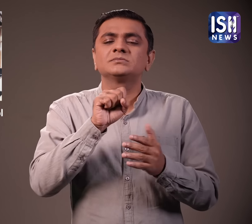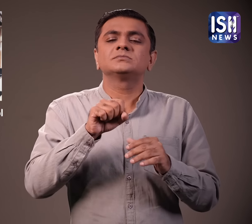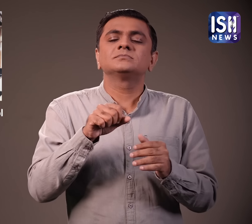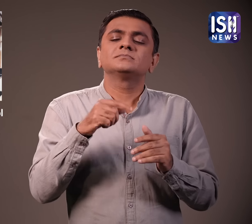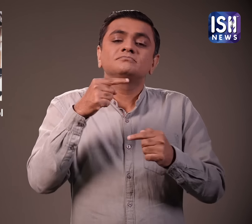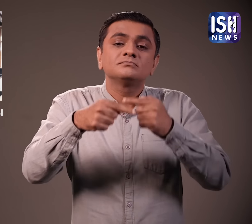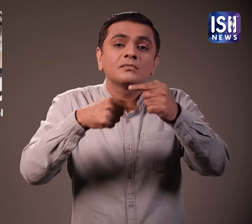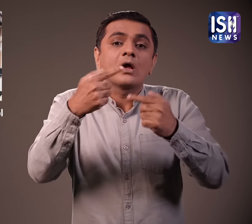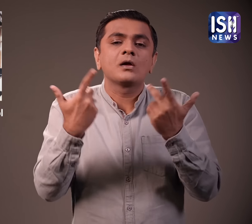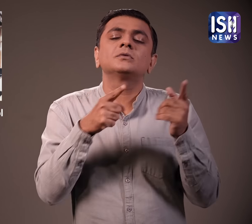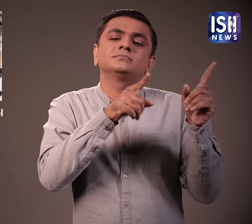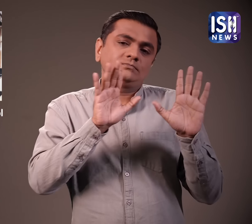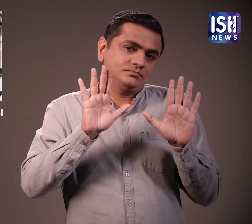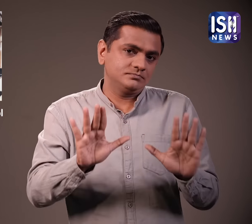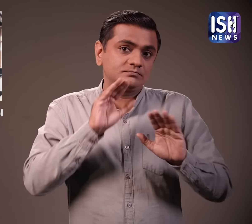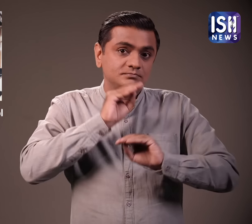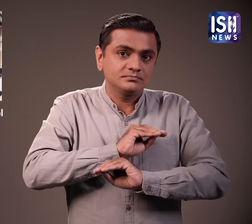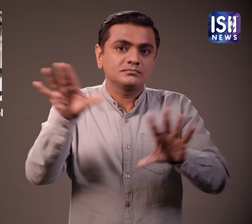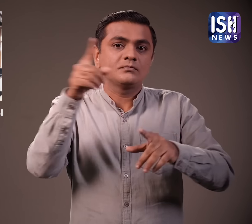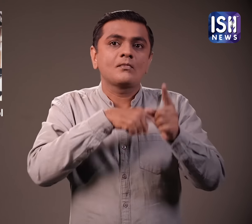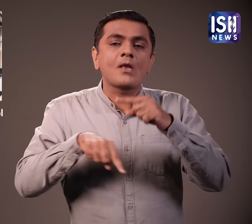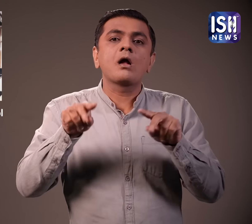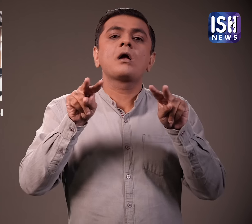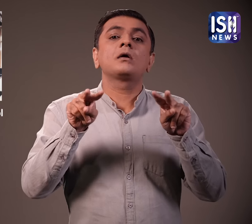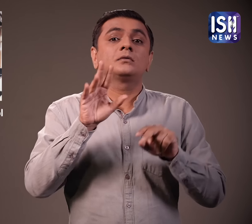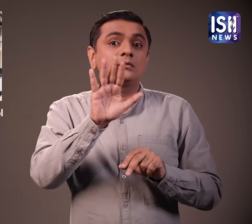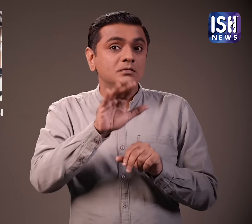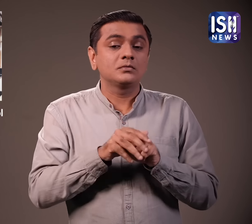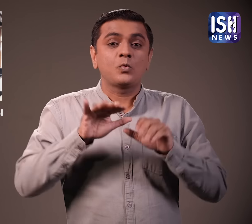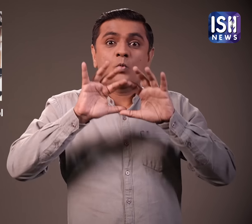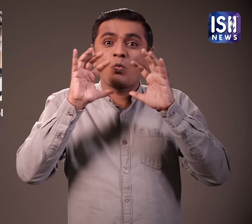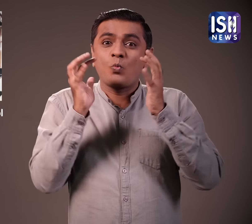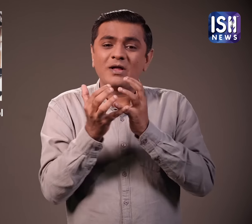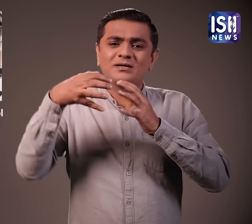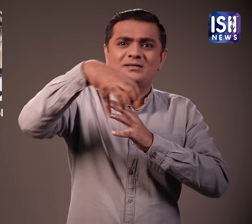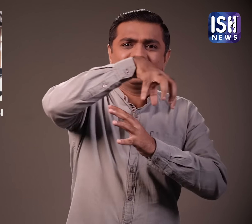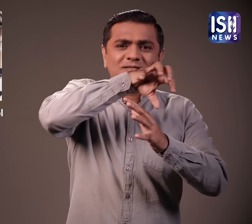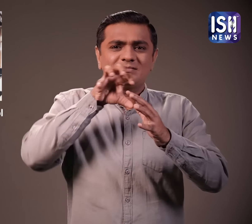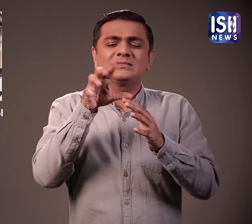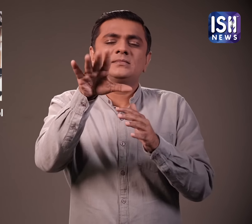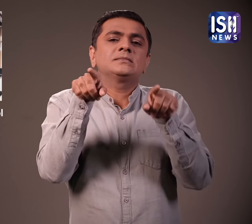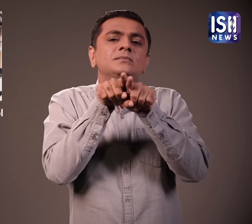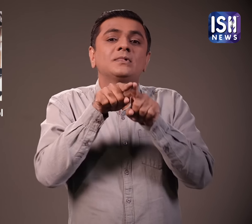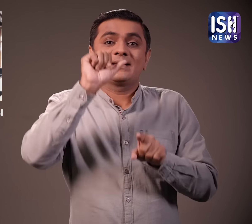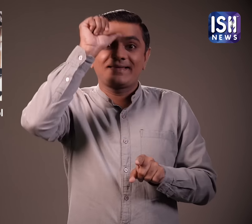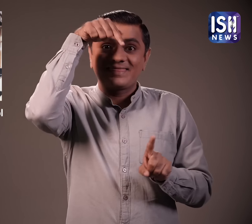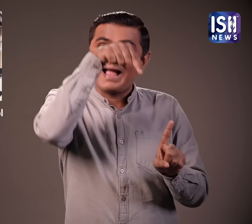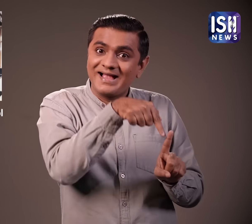निश्चित मात्रा में शराब खरीदने की अनुमती होगी मुसलिम दुतावाजों के राजनाइकों को शराब पीने की